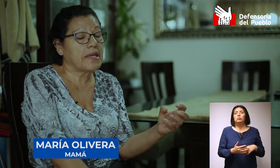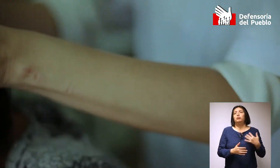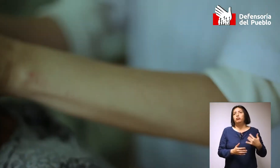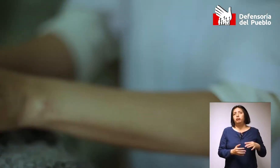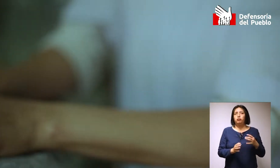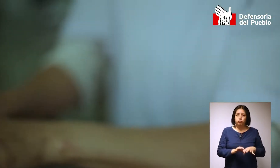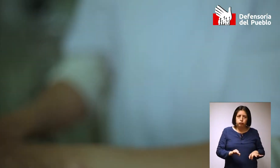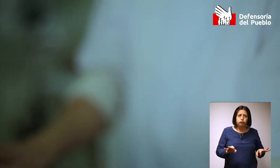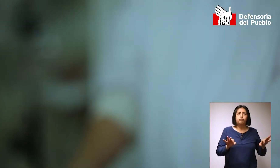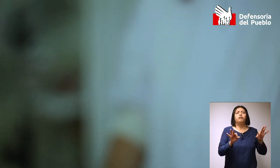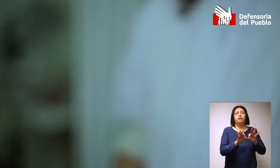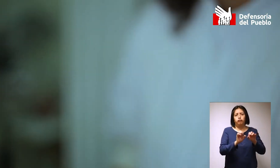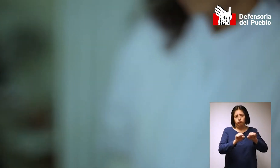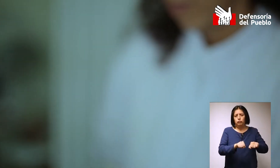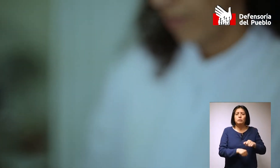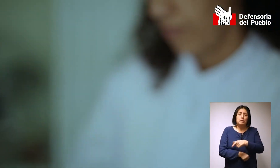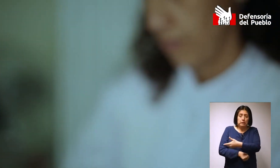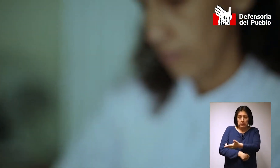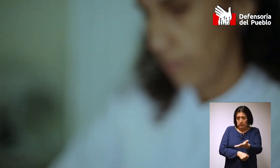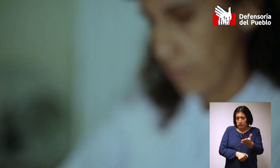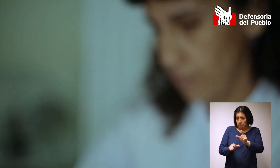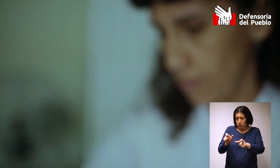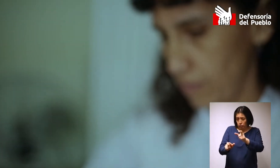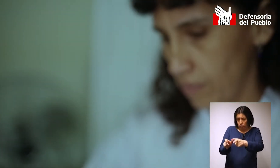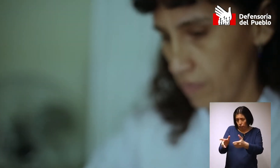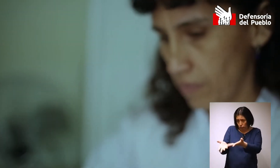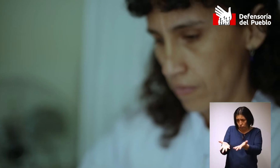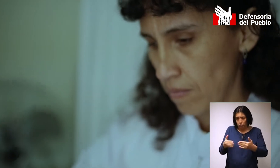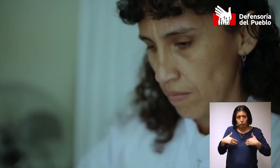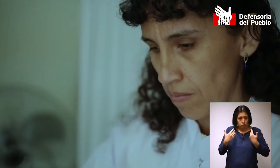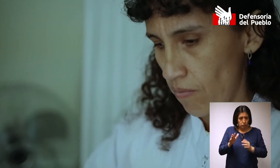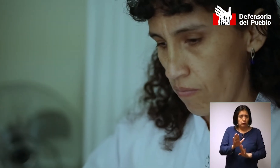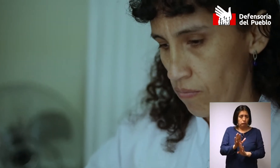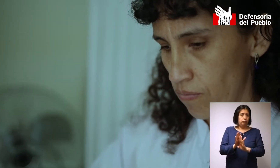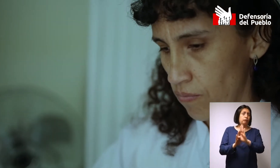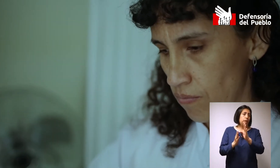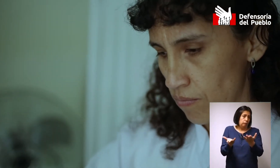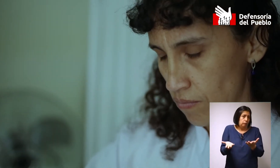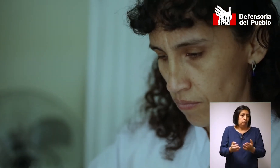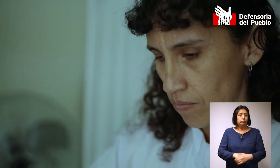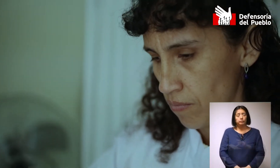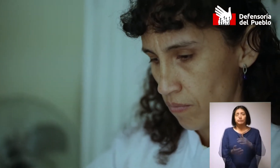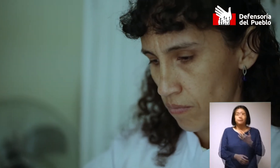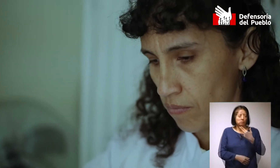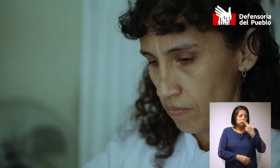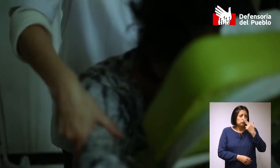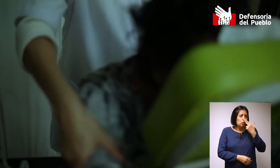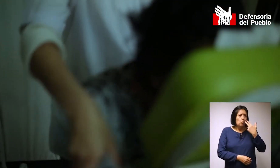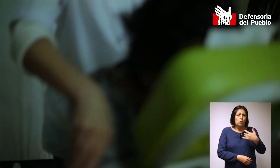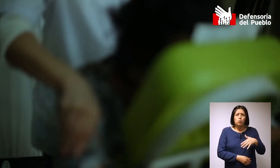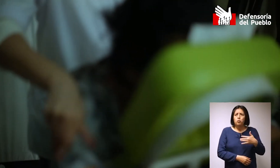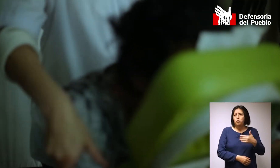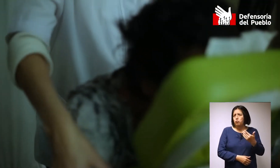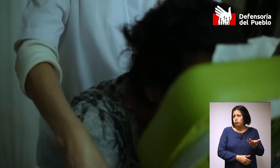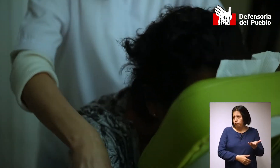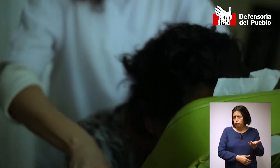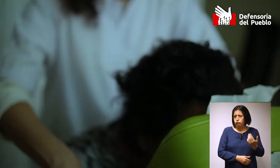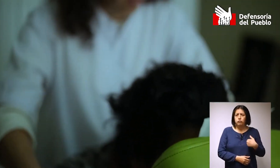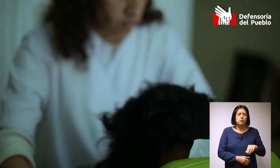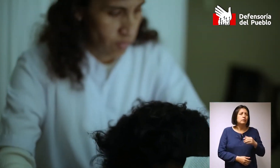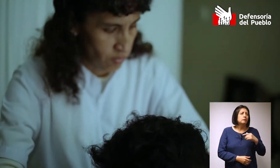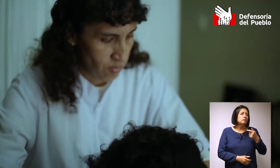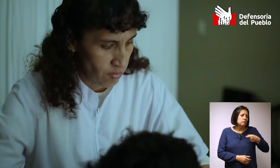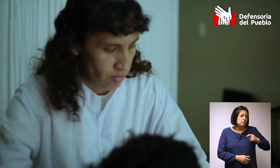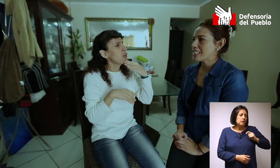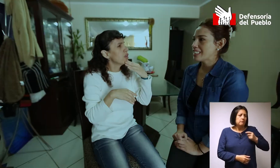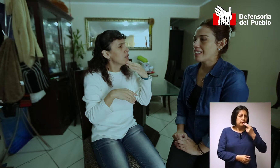es la parte principal para que ellos como personas se puedan desarrollar, ¿no? Y el olfato de ella es súper. El sentido